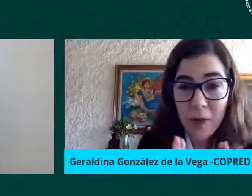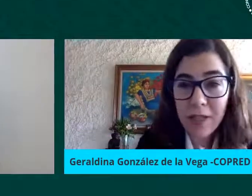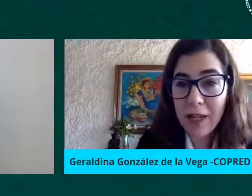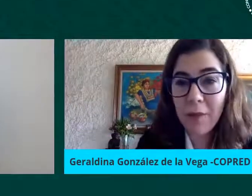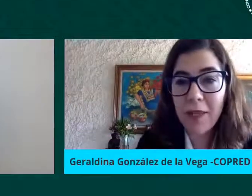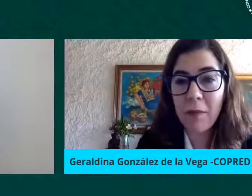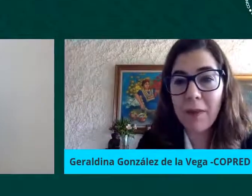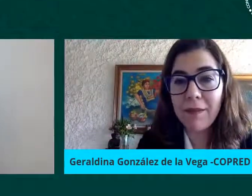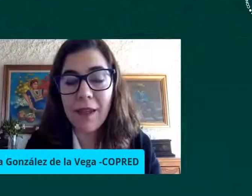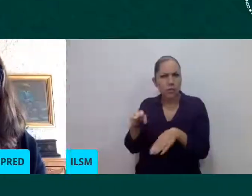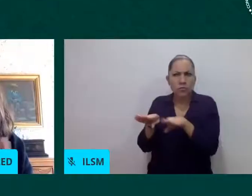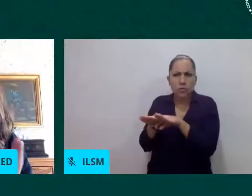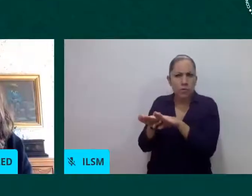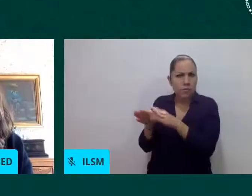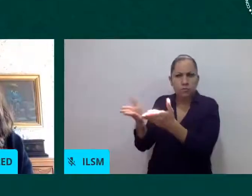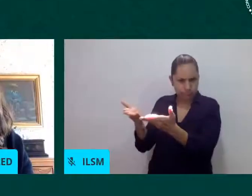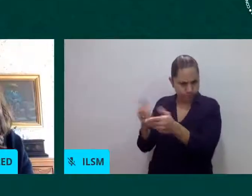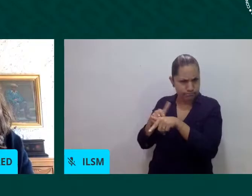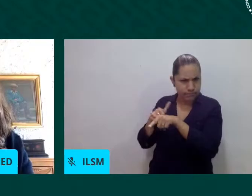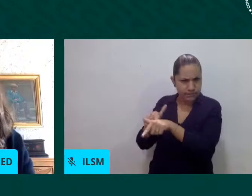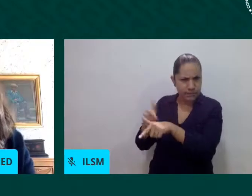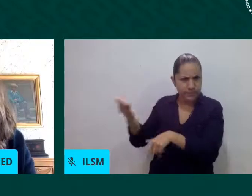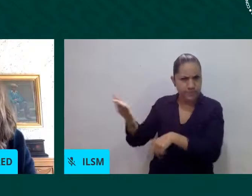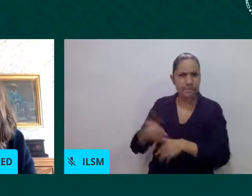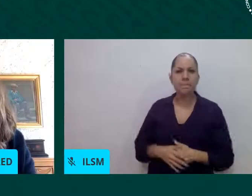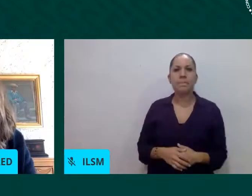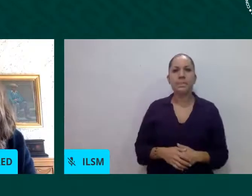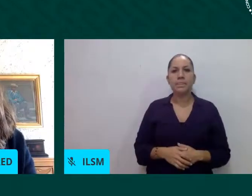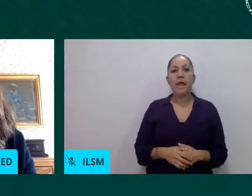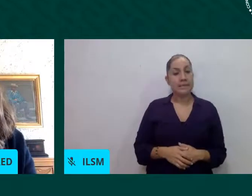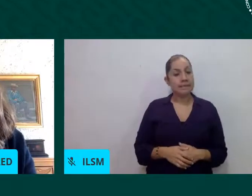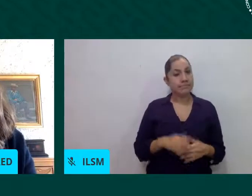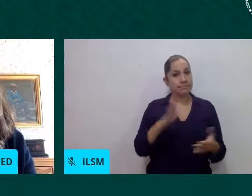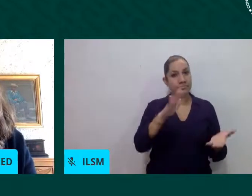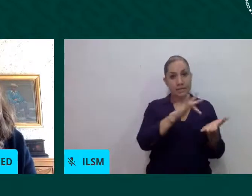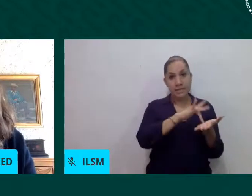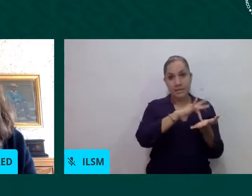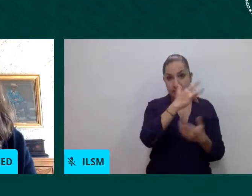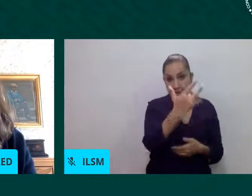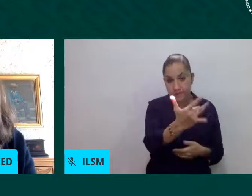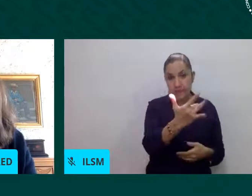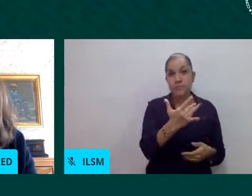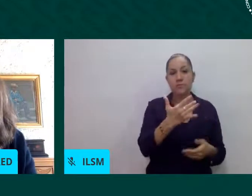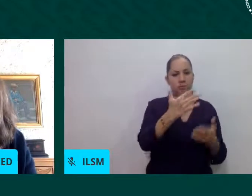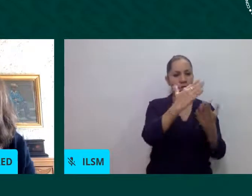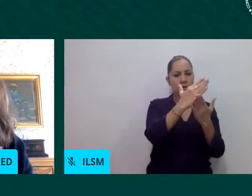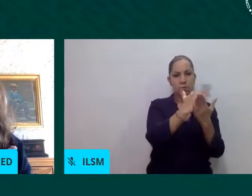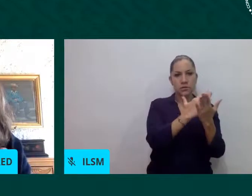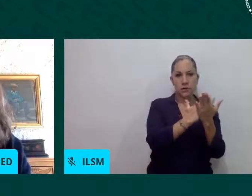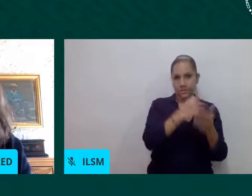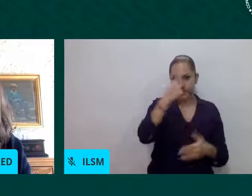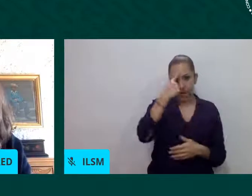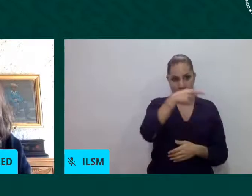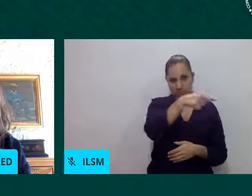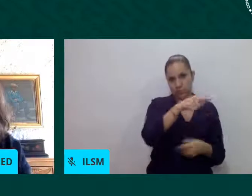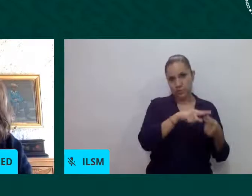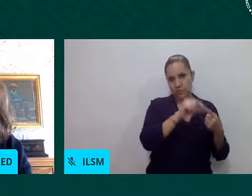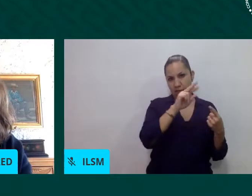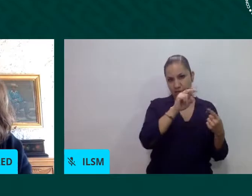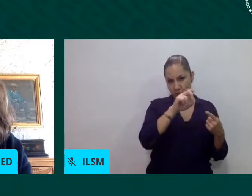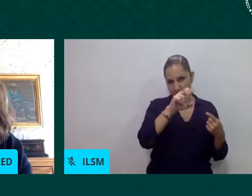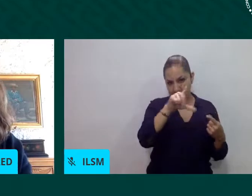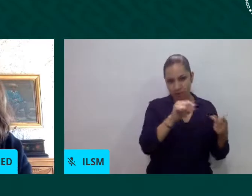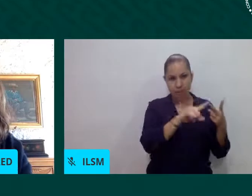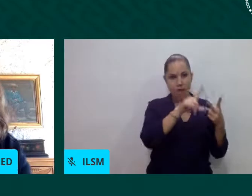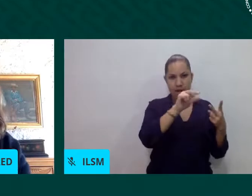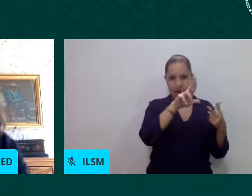Quiero aprovechar rápidamente, darle las gracias a Sinia, Alejandra, a Antonello y a Laura por su tiempo, por unirse y para